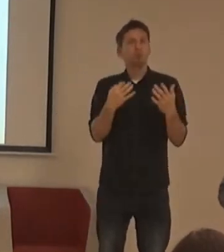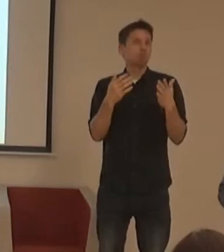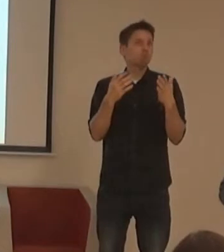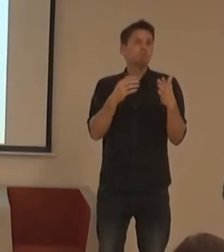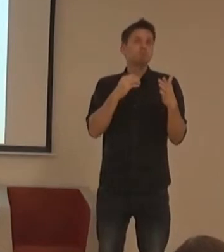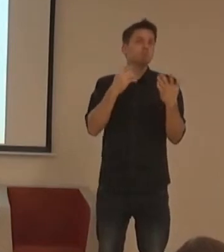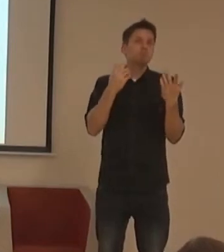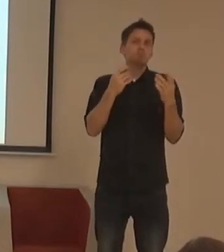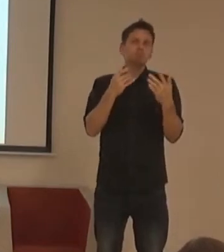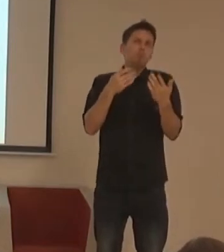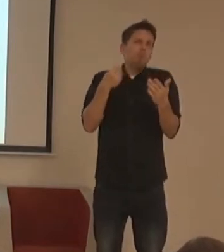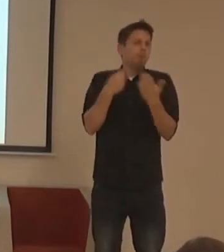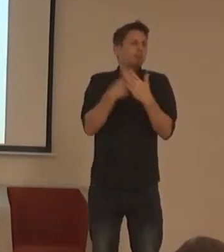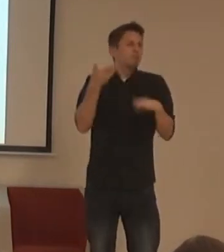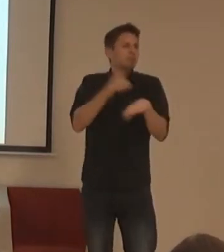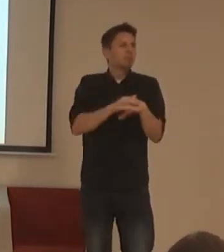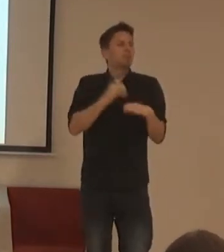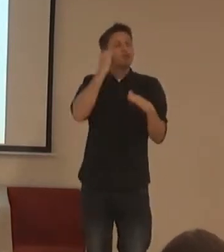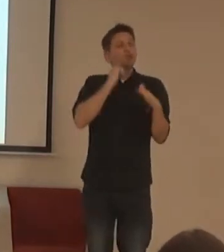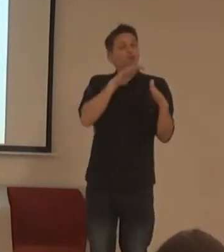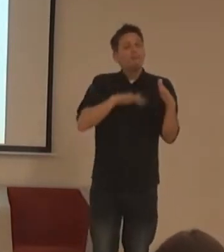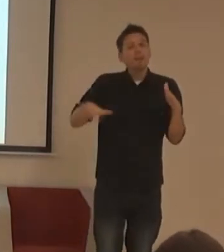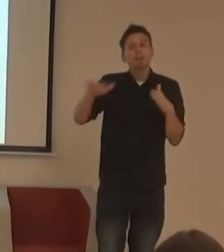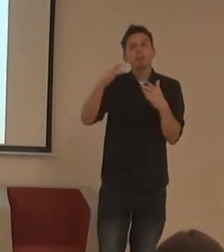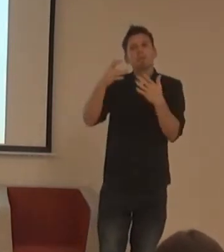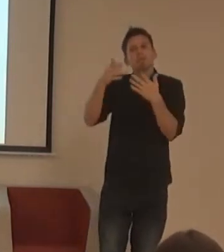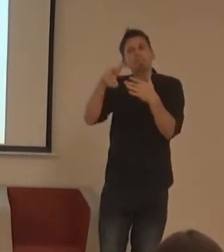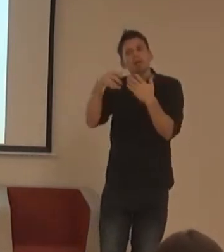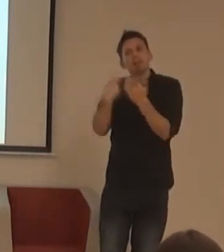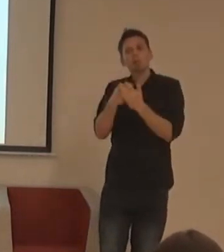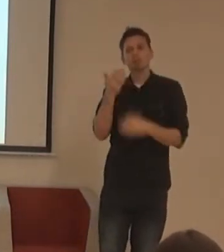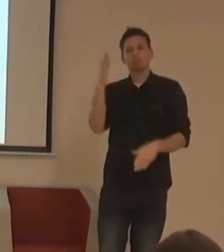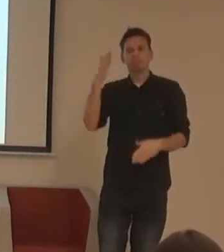pro člověka, který má oficiálně nějakou diagnózu.